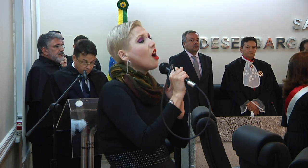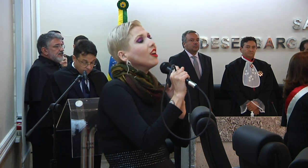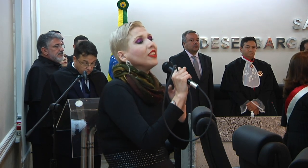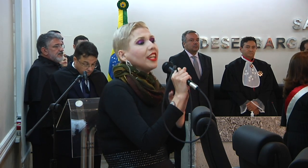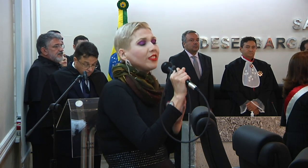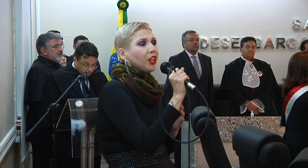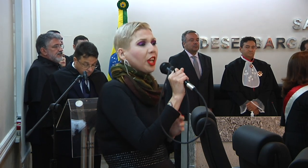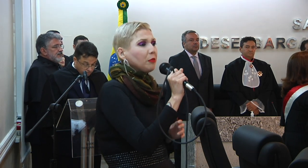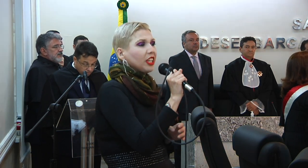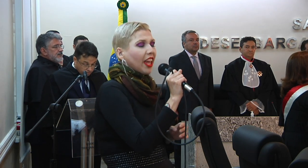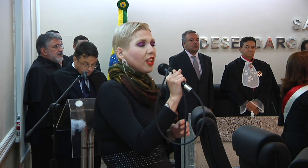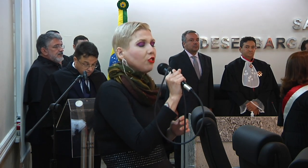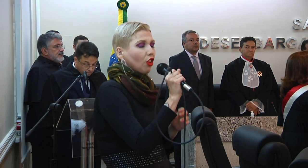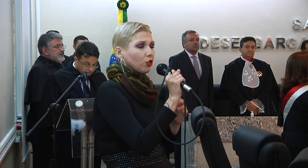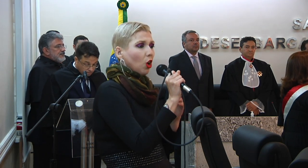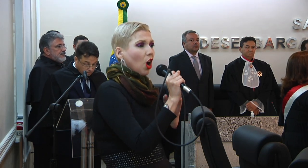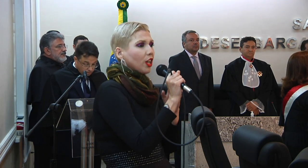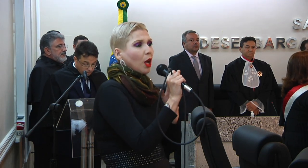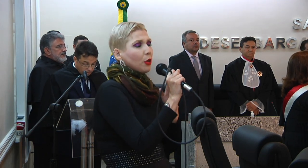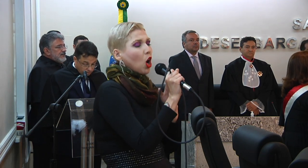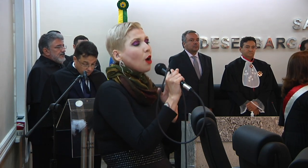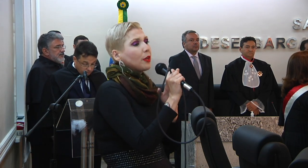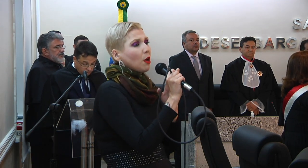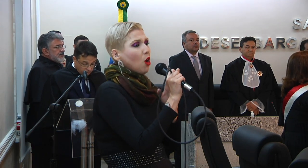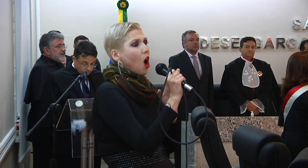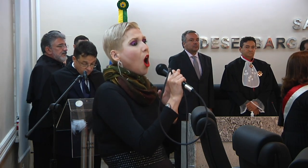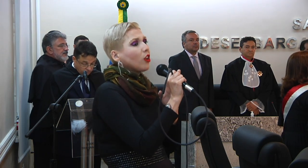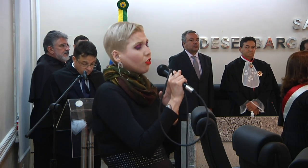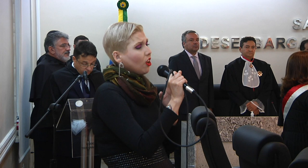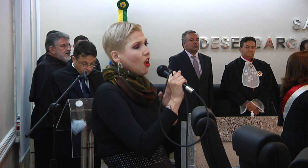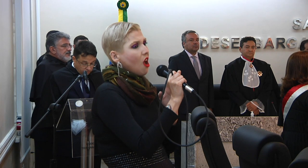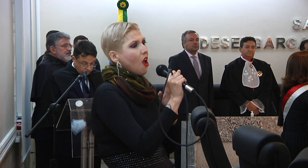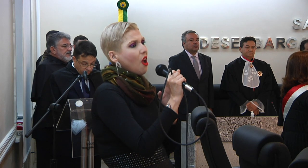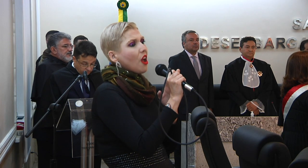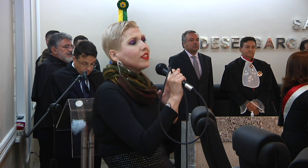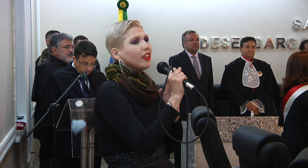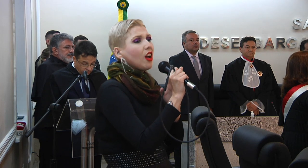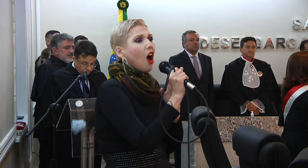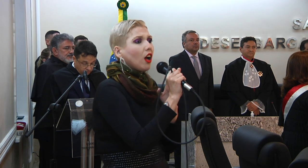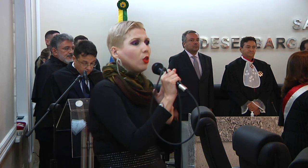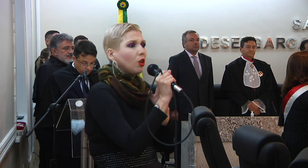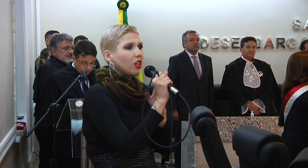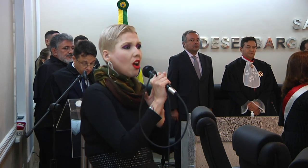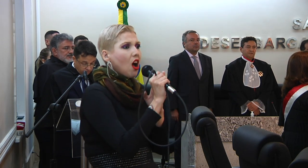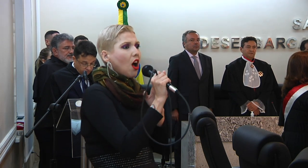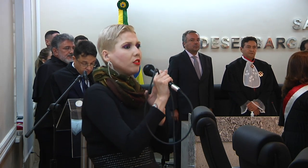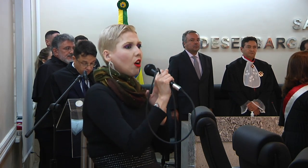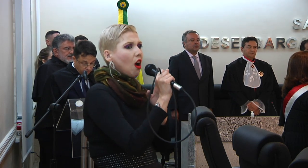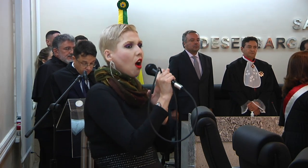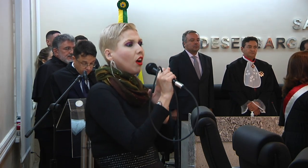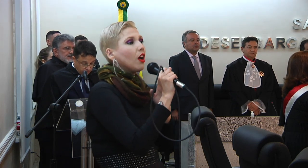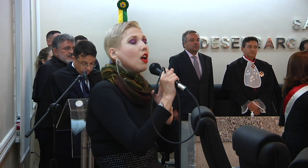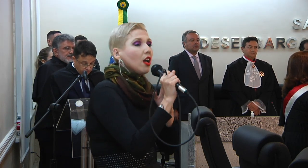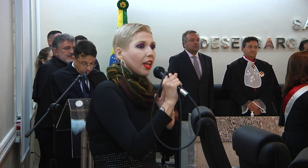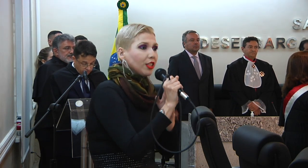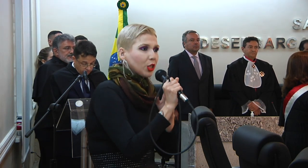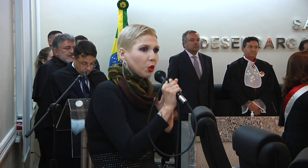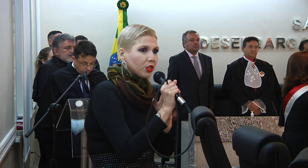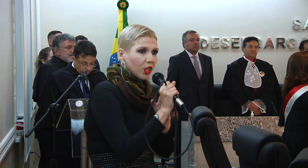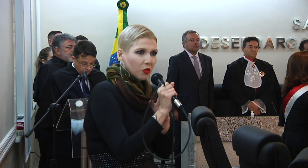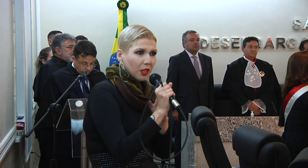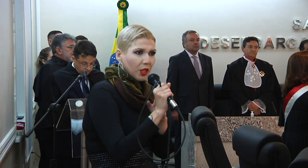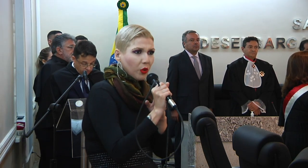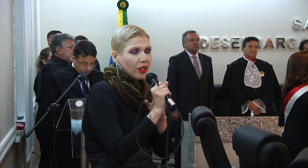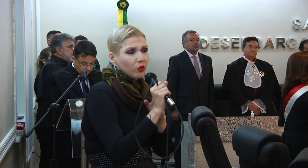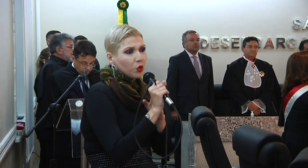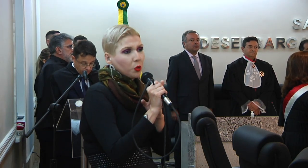nem teme quem te adora a própria morte terra adorada entre